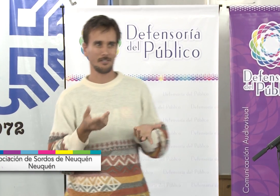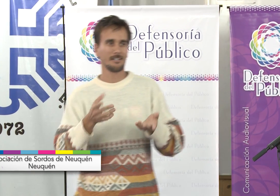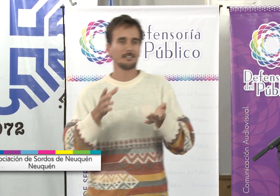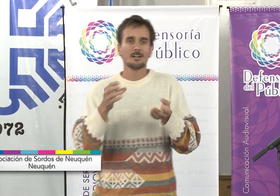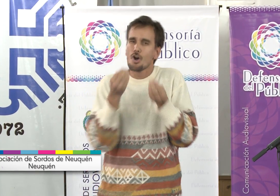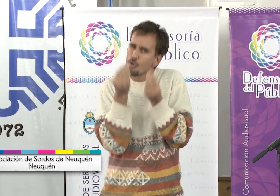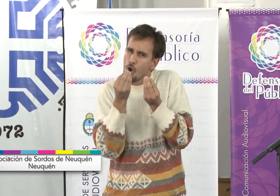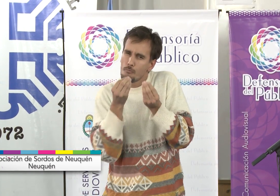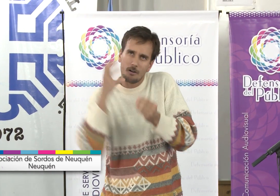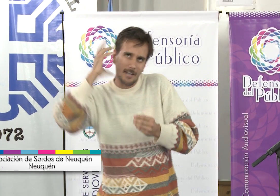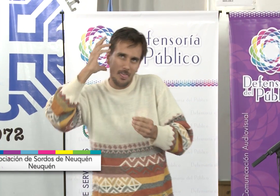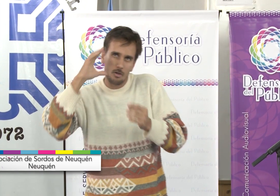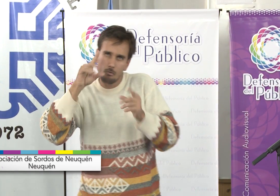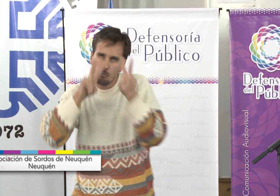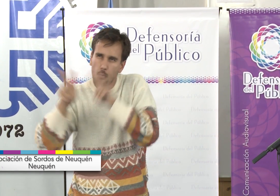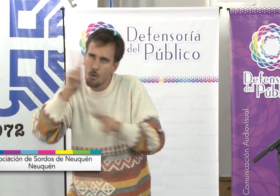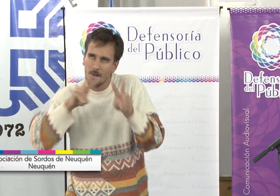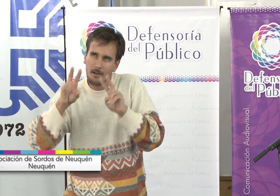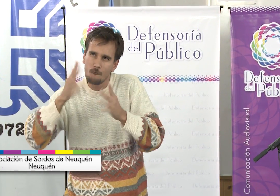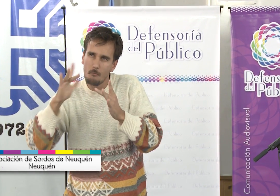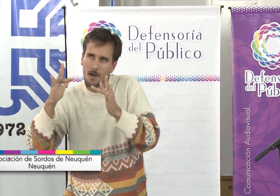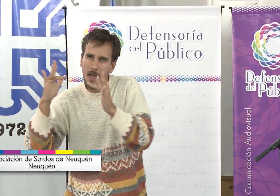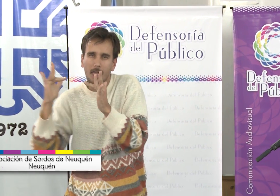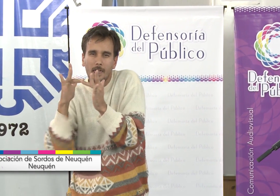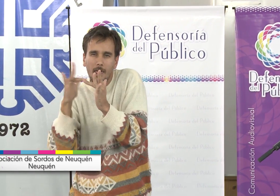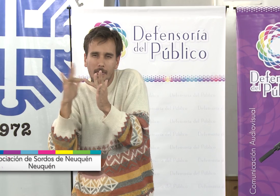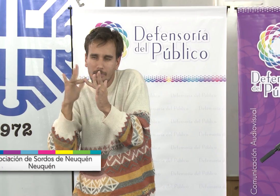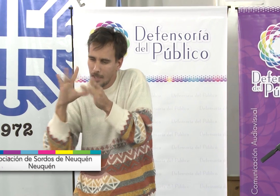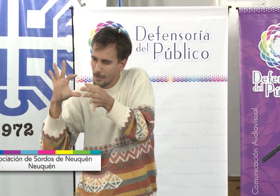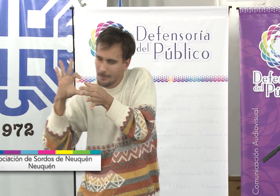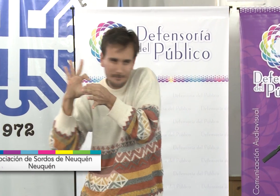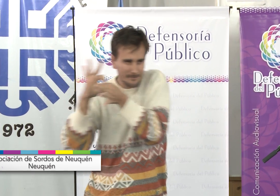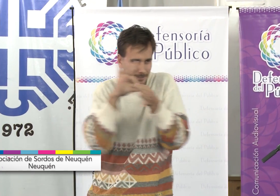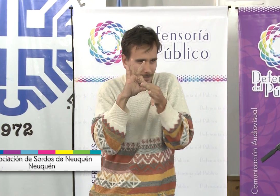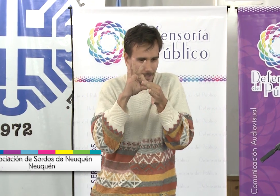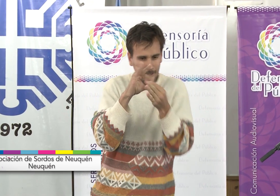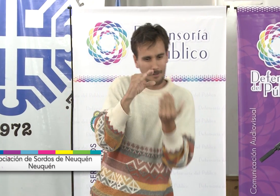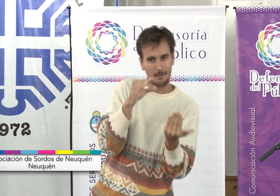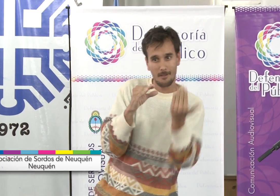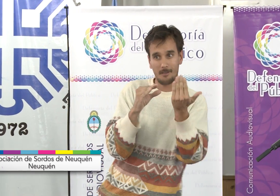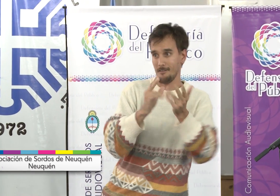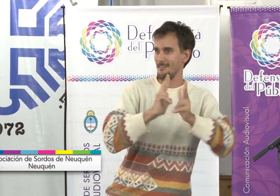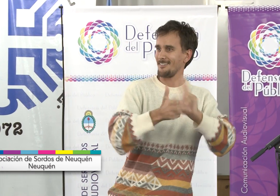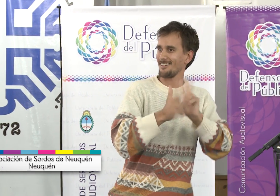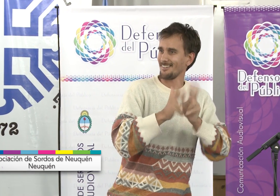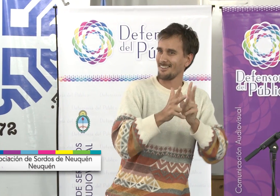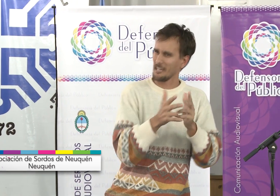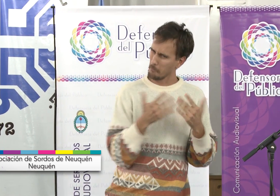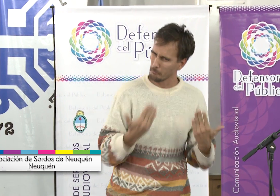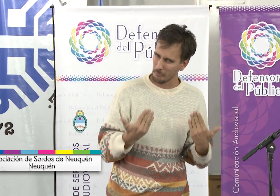venido a ayudarnos. Por ejemplo, yo busco una forma como la radio de estar vinculado. Puede ser